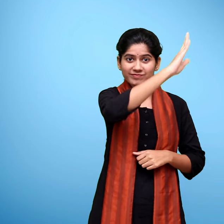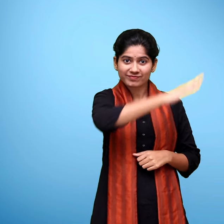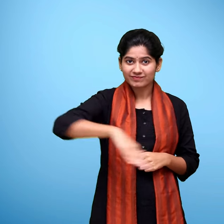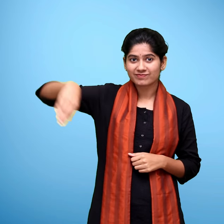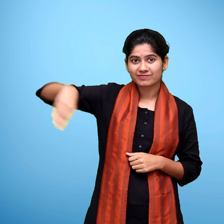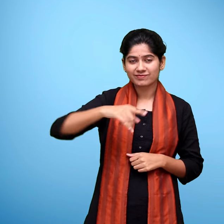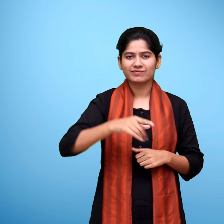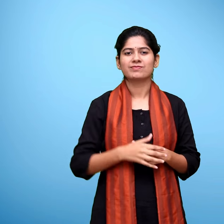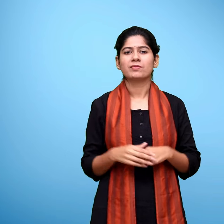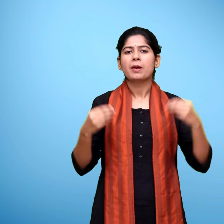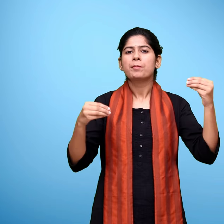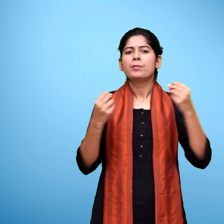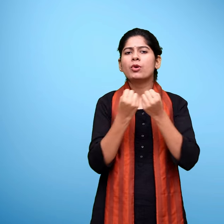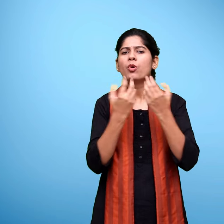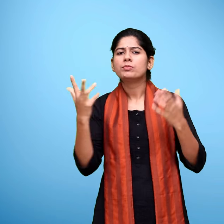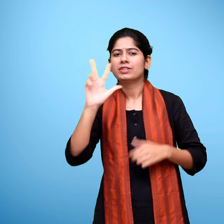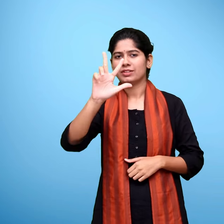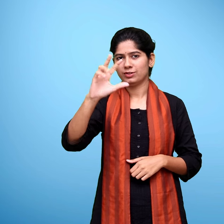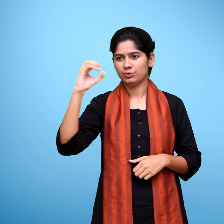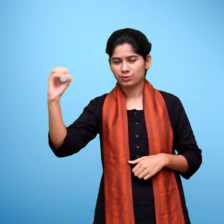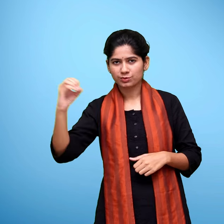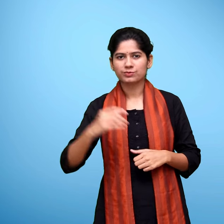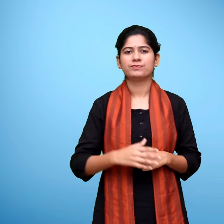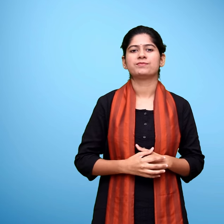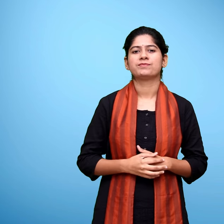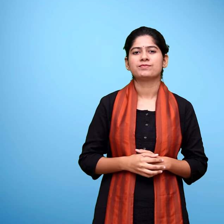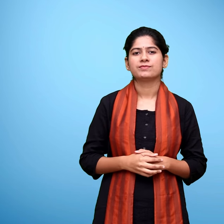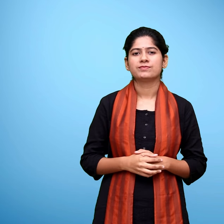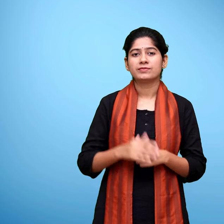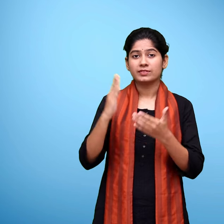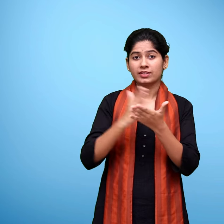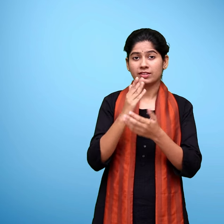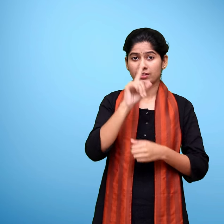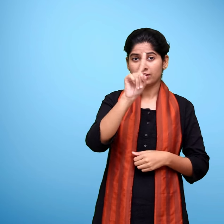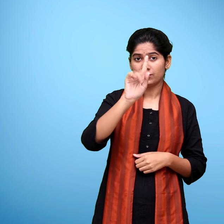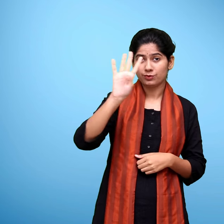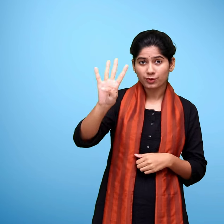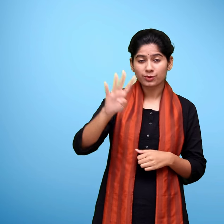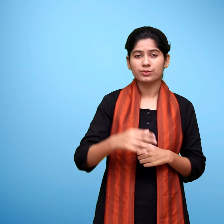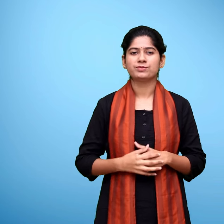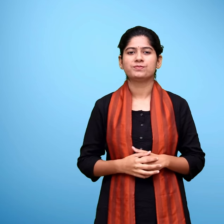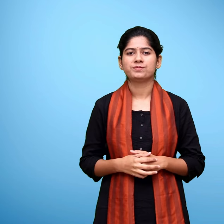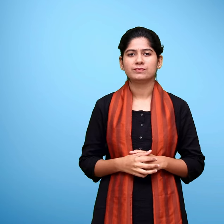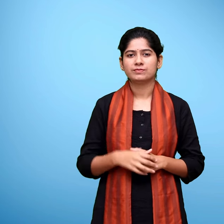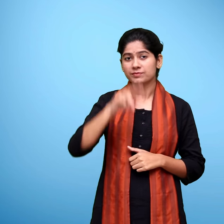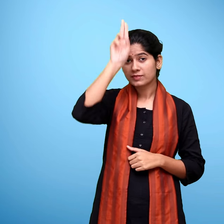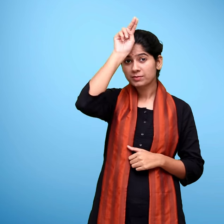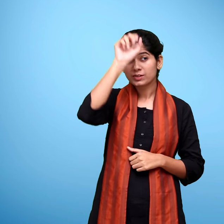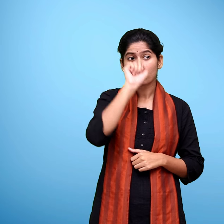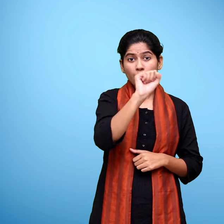प्रिष्ठ अस्सी पाठ चवदह बर्खा